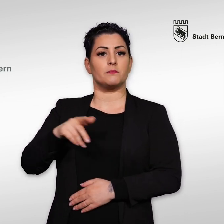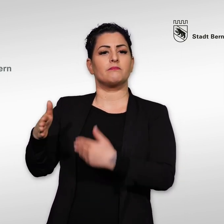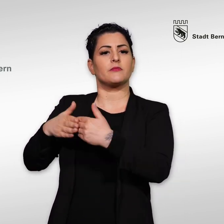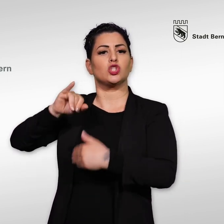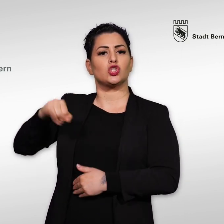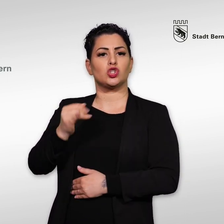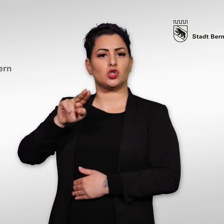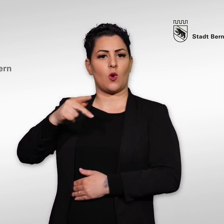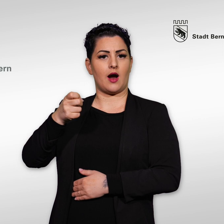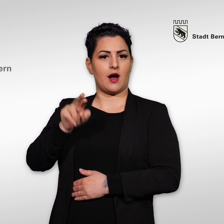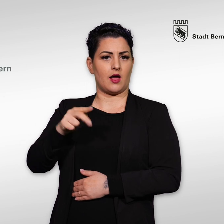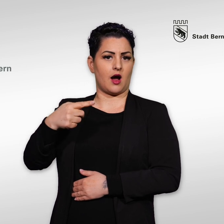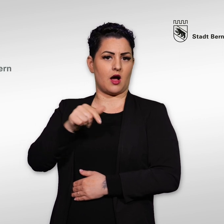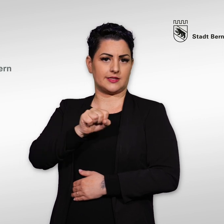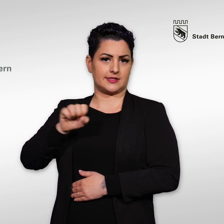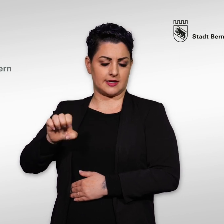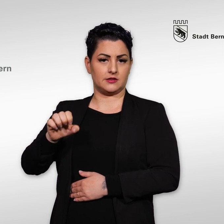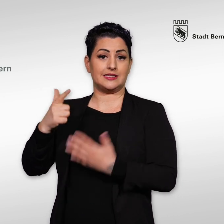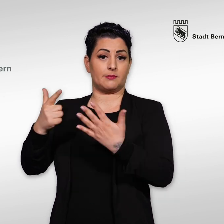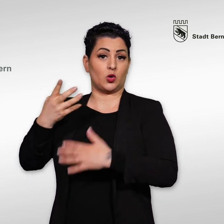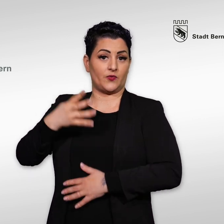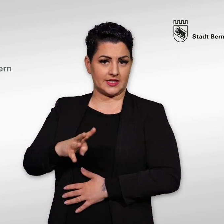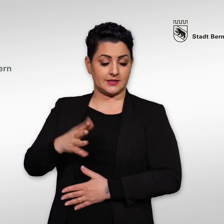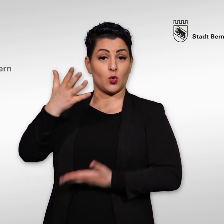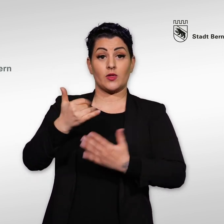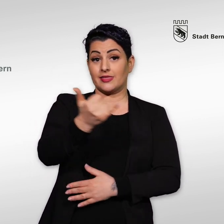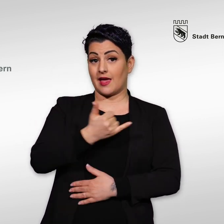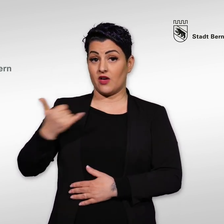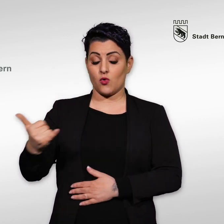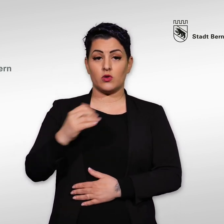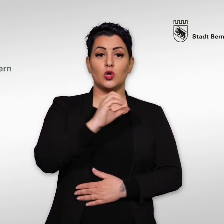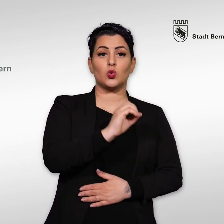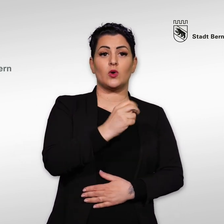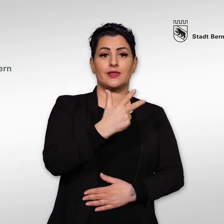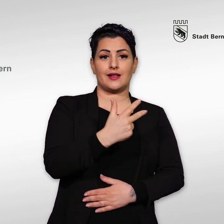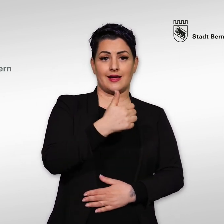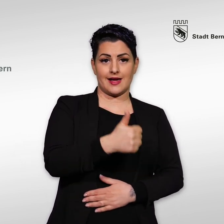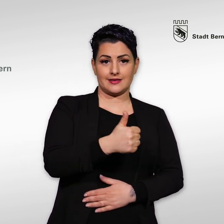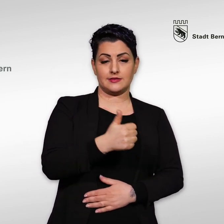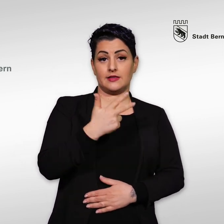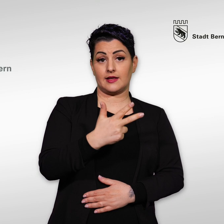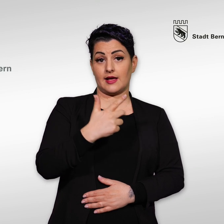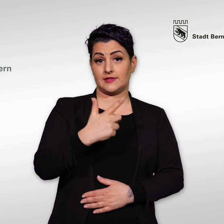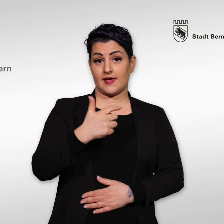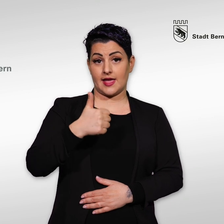Junkerngasse 47, erreichen uns unter 031-321-5071